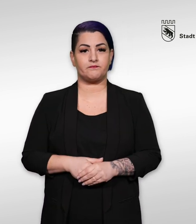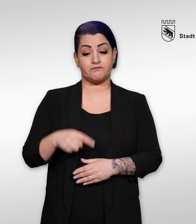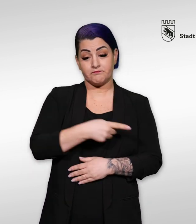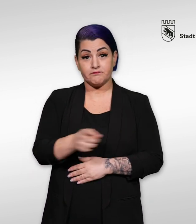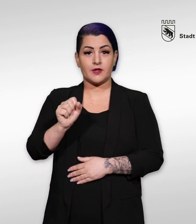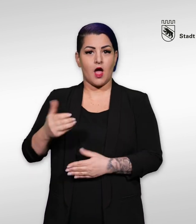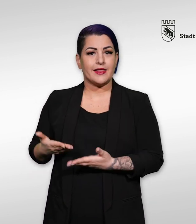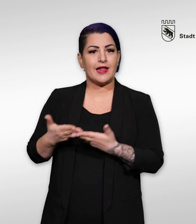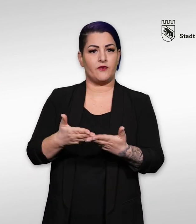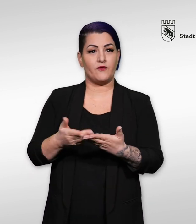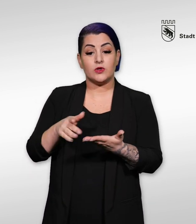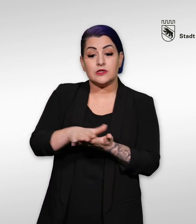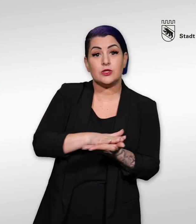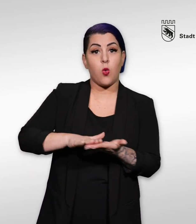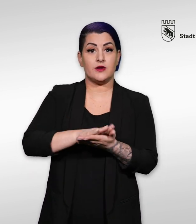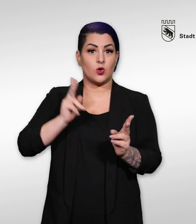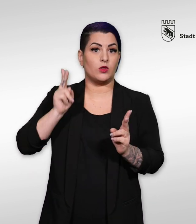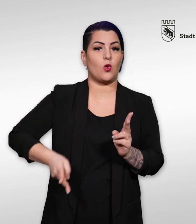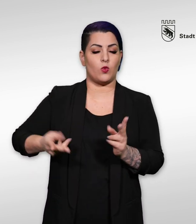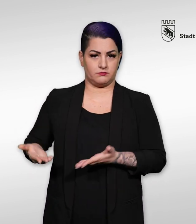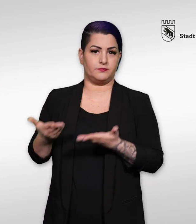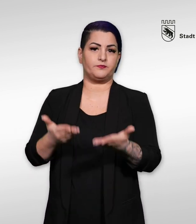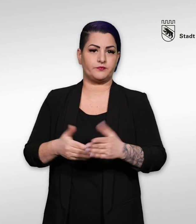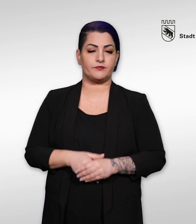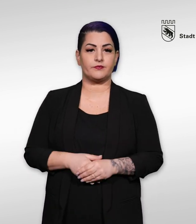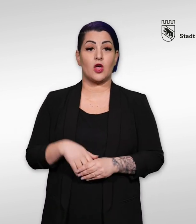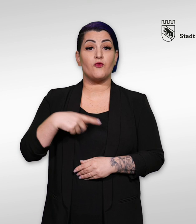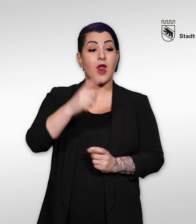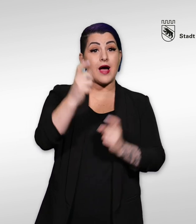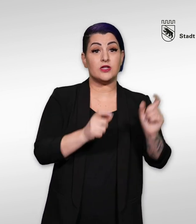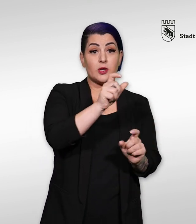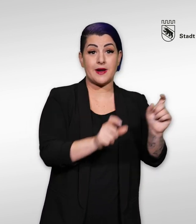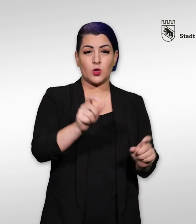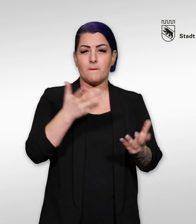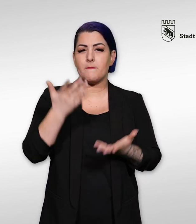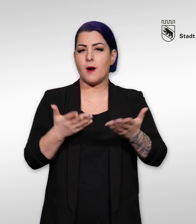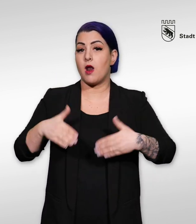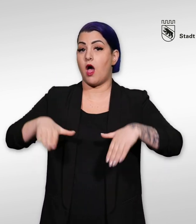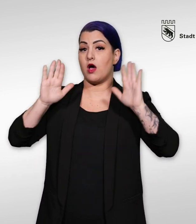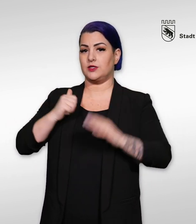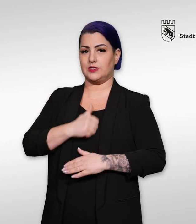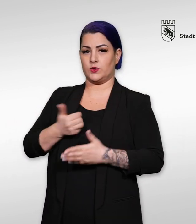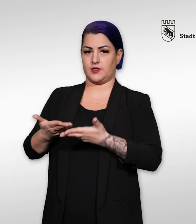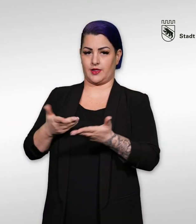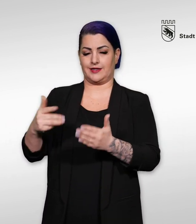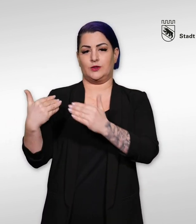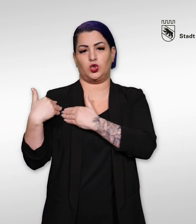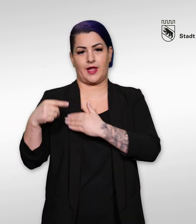Diese können Hilfe in Notlagen erhalten. Manchmal ist für ausländische Personen der Asyl-Sozialdienst